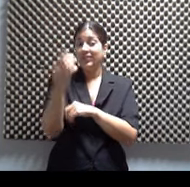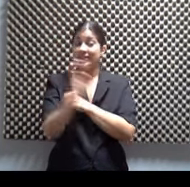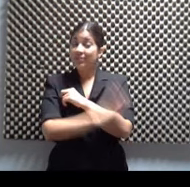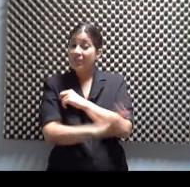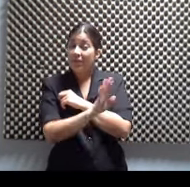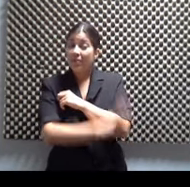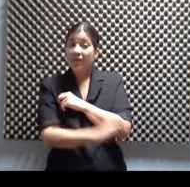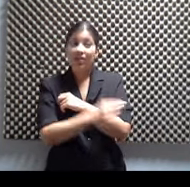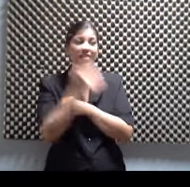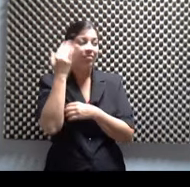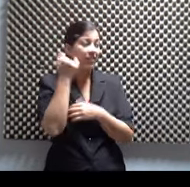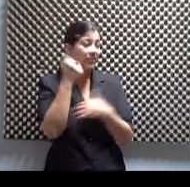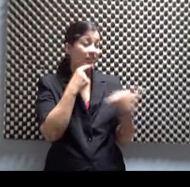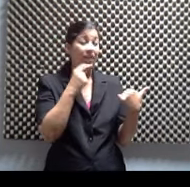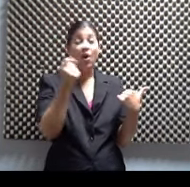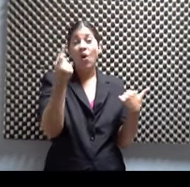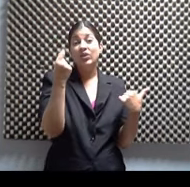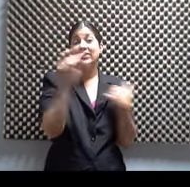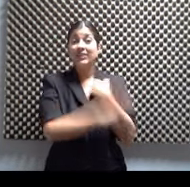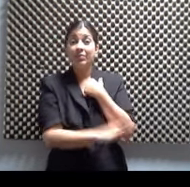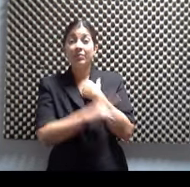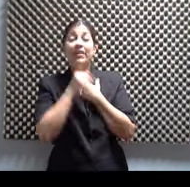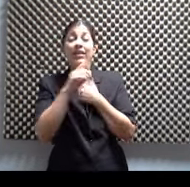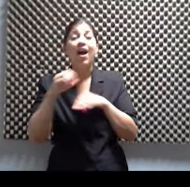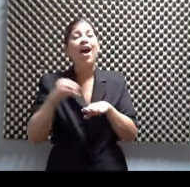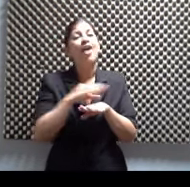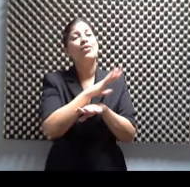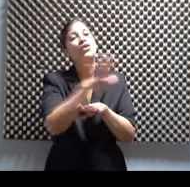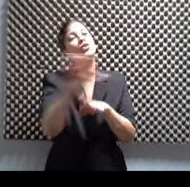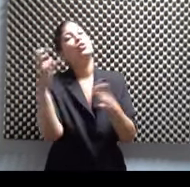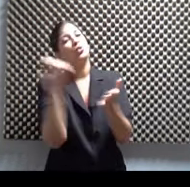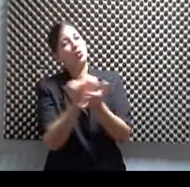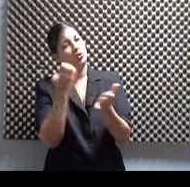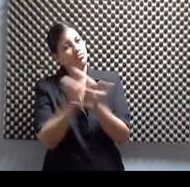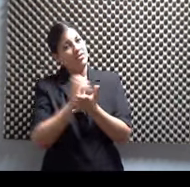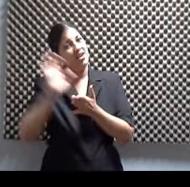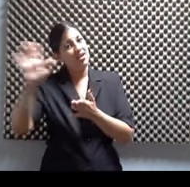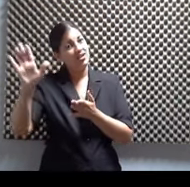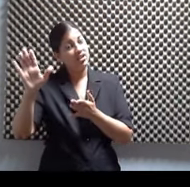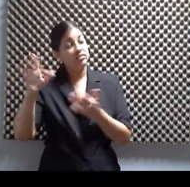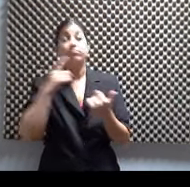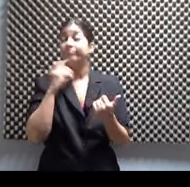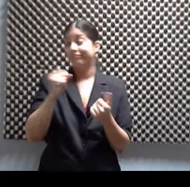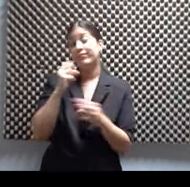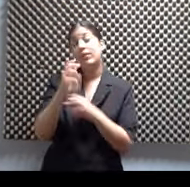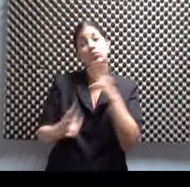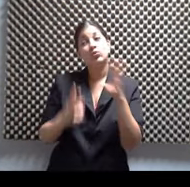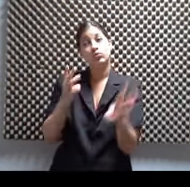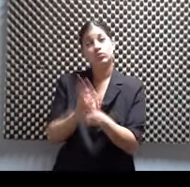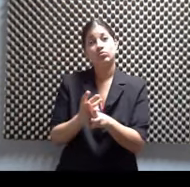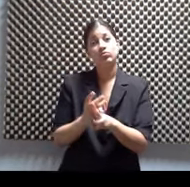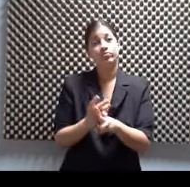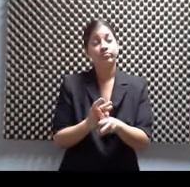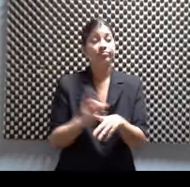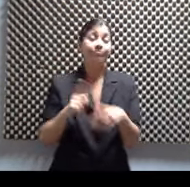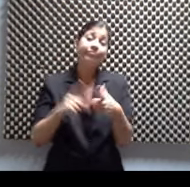sucedió el 11 de septiembre, pues, afectó a la economía de todos lados. Y entonces, pues, los estudiantes de nosotros,